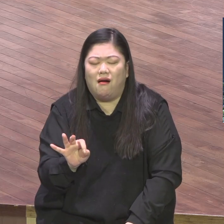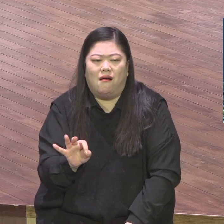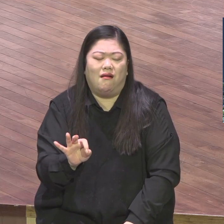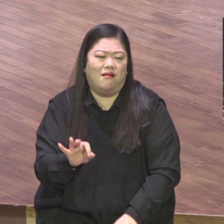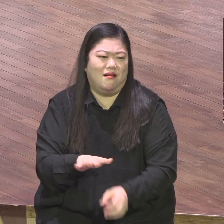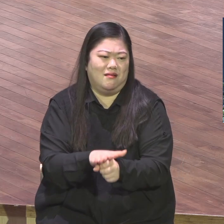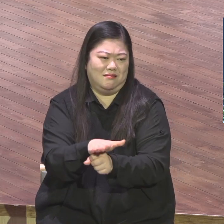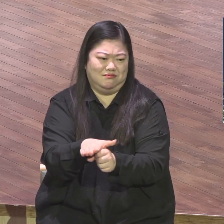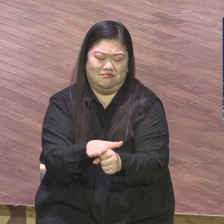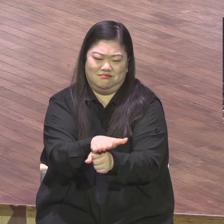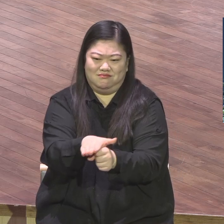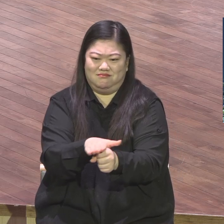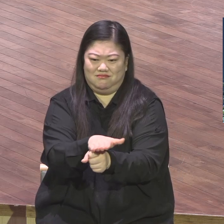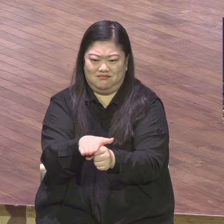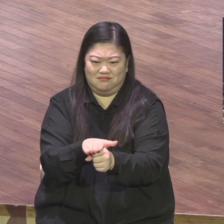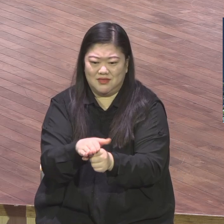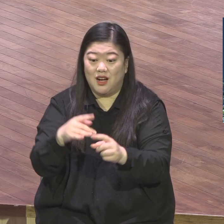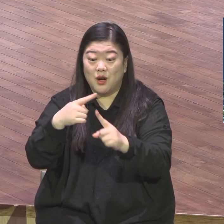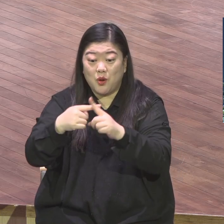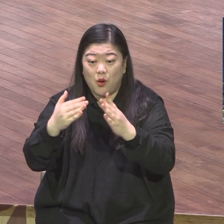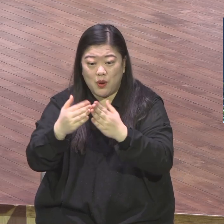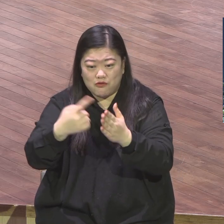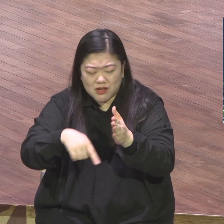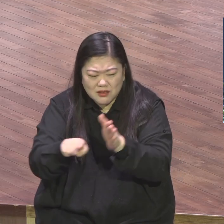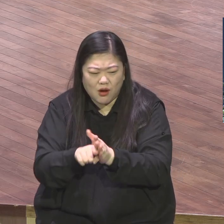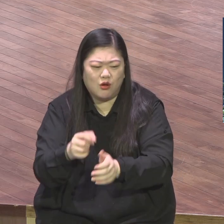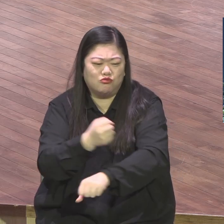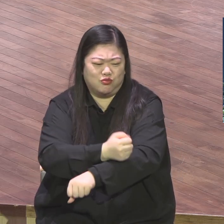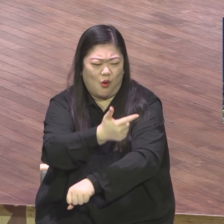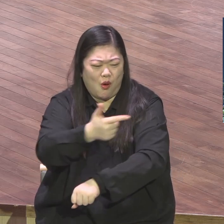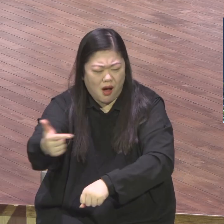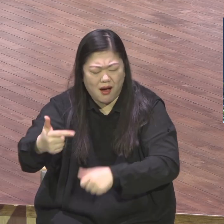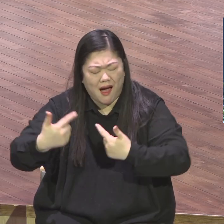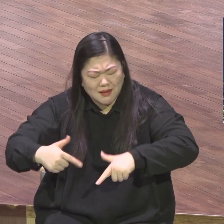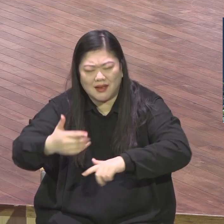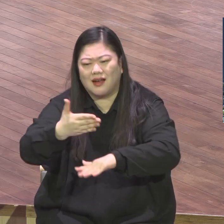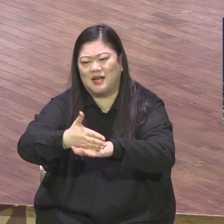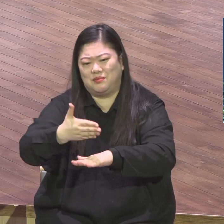얼마나 이 교회를 사랑하고 이 교회의 영적 무음을 일으키는 것이 얼마나 사랑스러운지